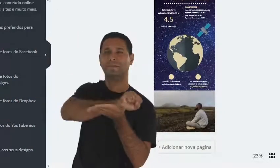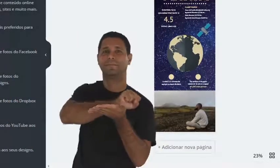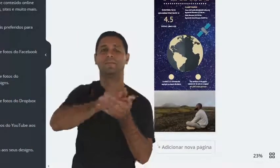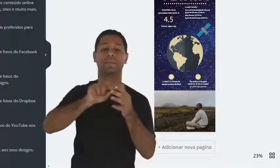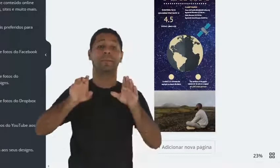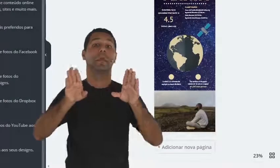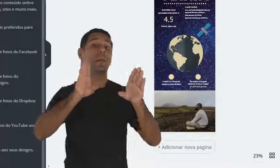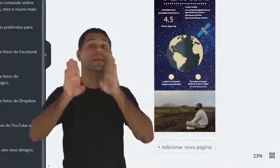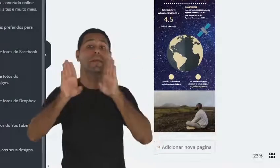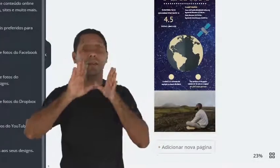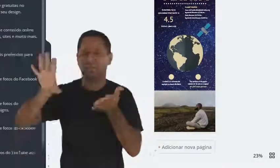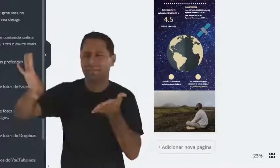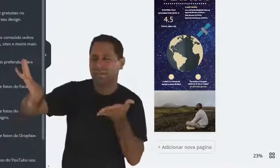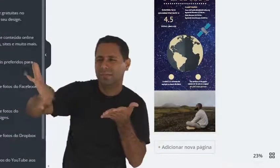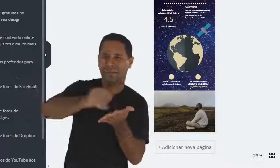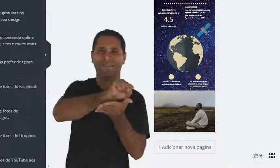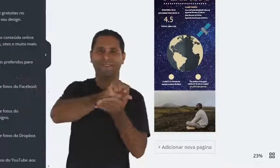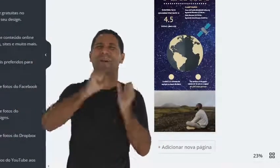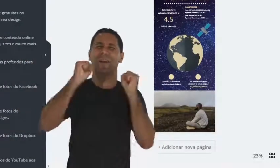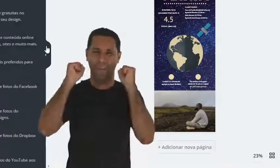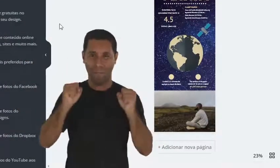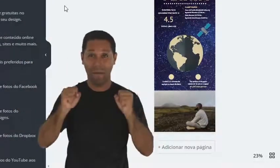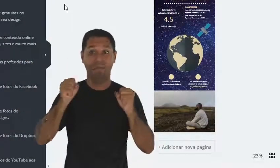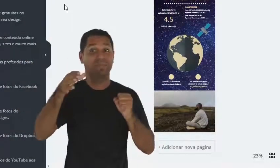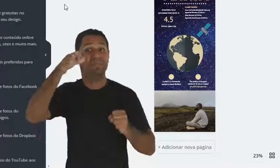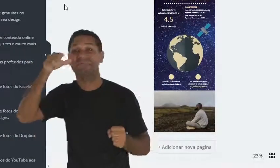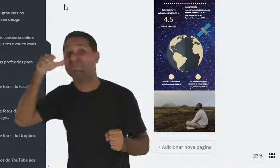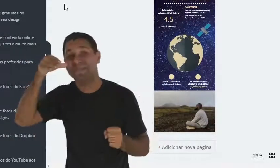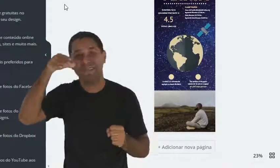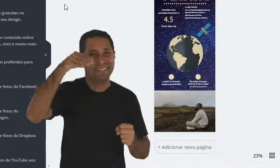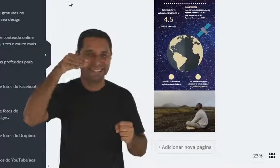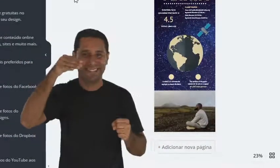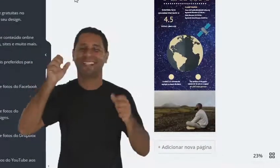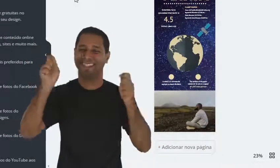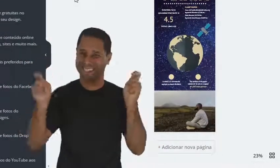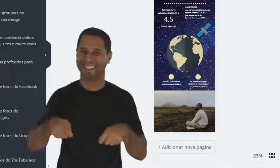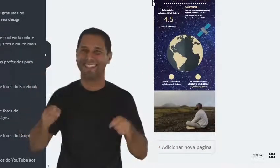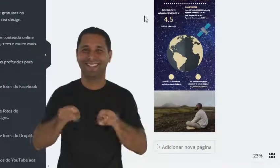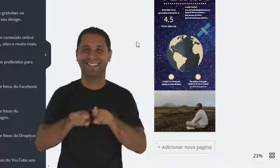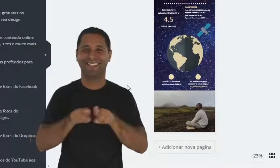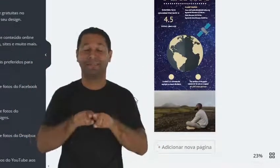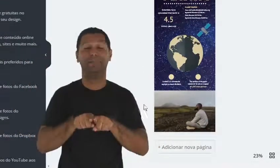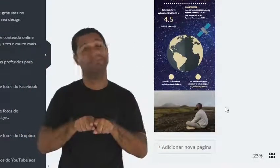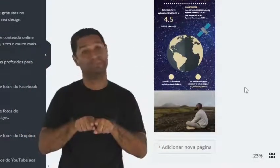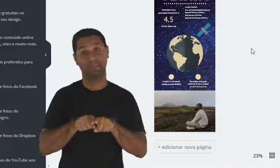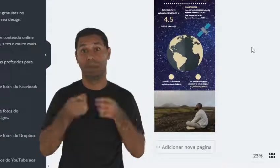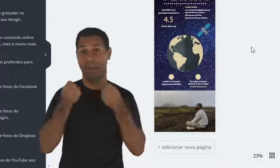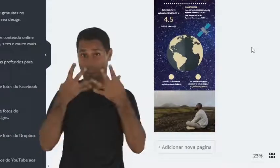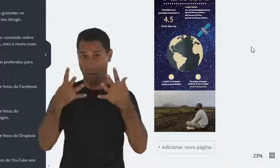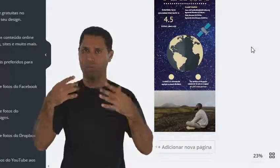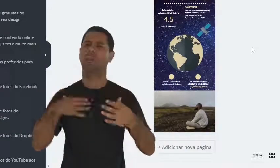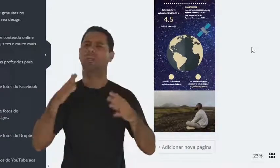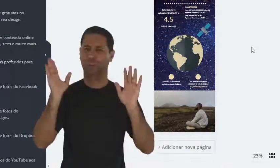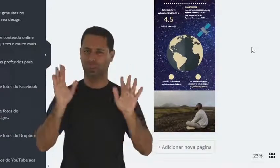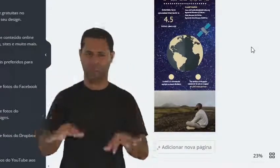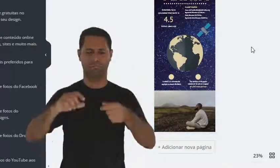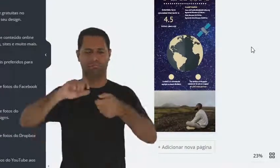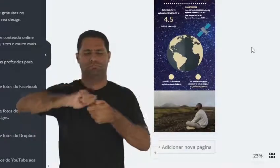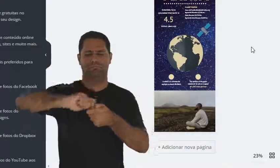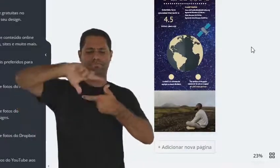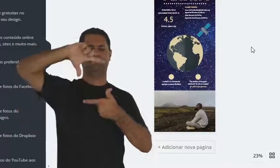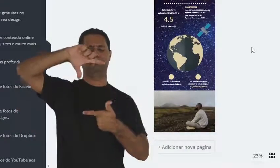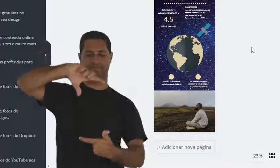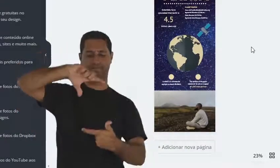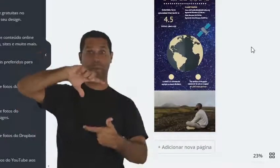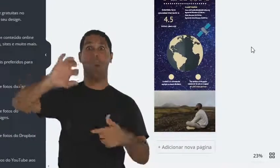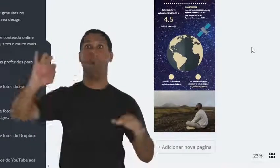do Facebook. Ele puxa todas as fotos do Facebook. Então, se você quiser, você pode explorar mais essa opção aqui. Bom, depois que eu